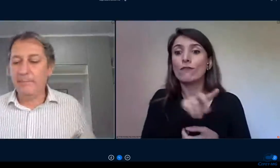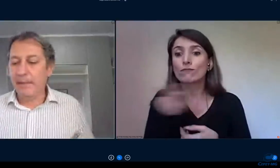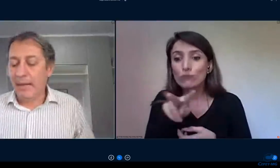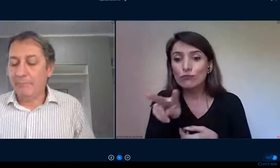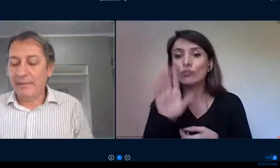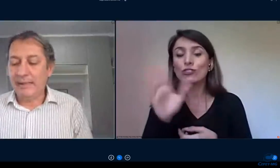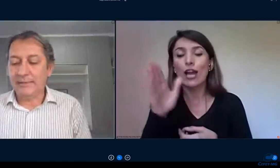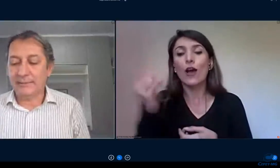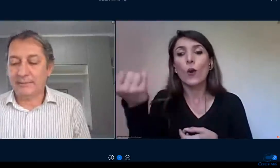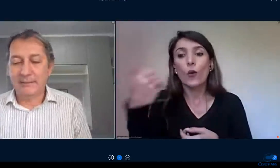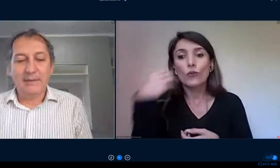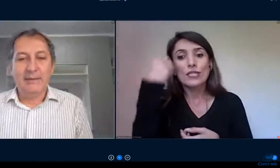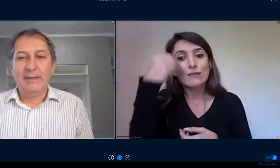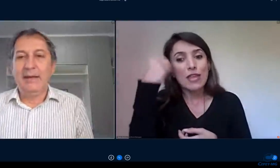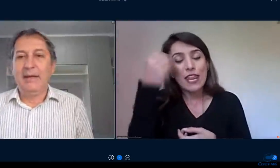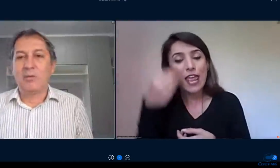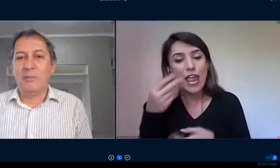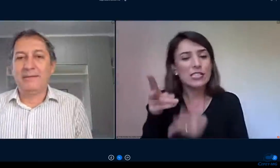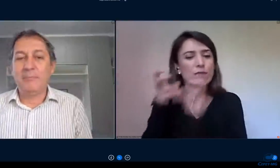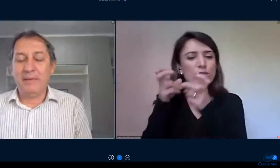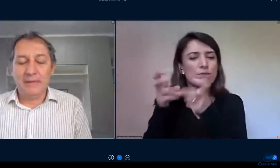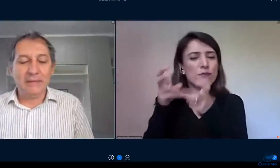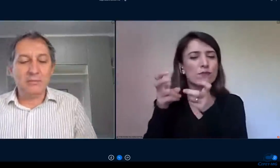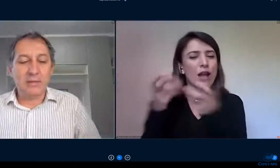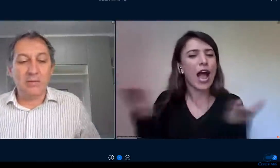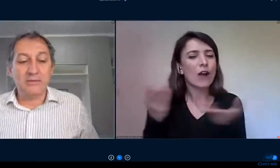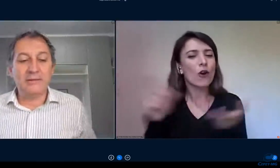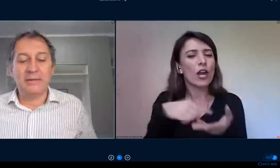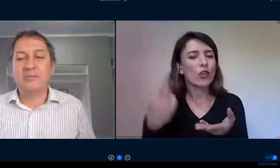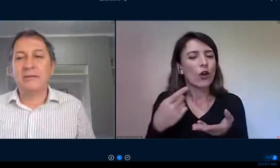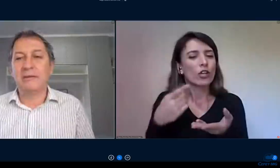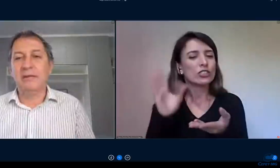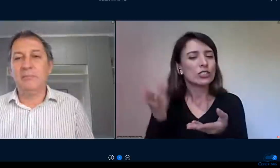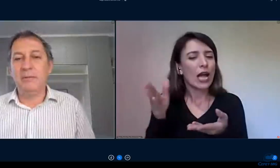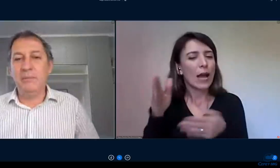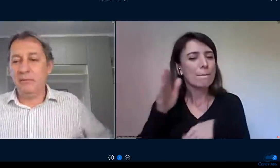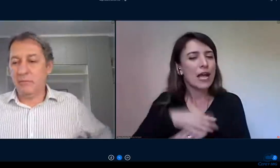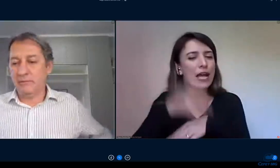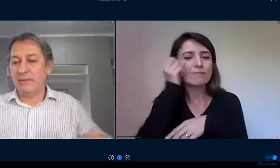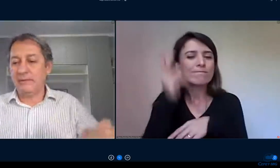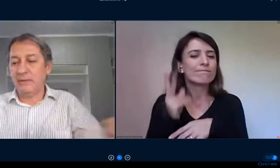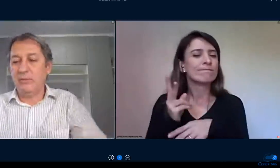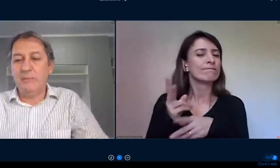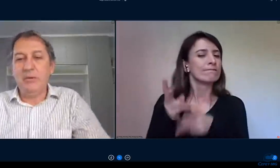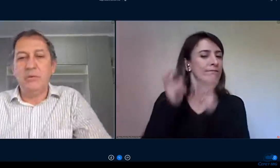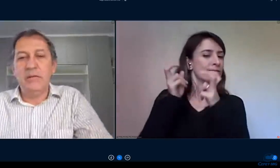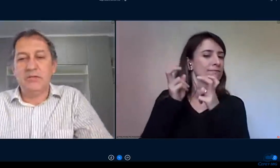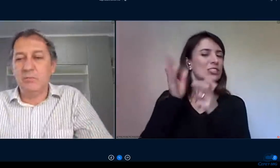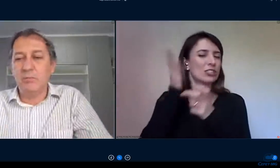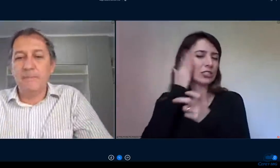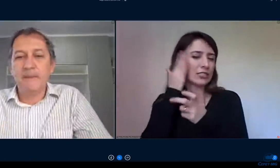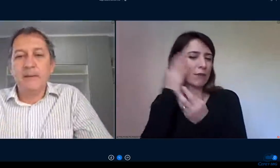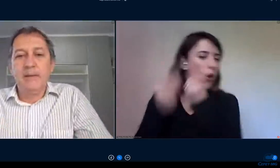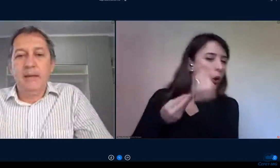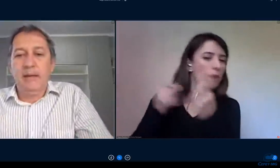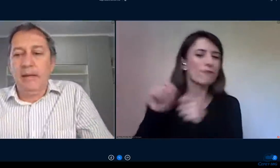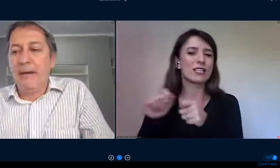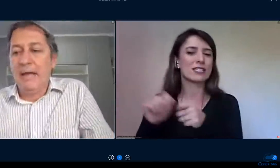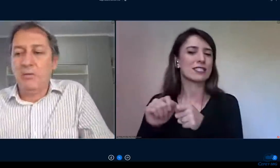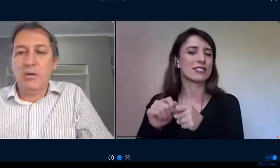mais rapidez com mais rapidez do que nós já estamos tentando imprimir nós estamos tentando imprimir um ritmo